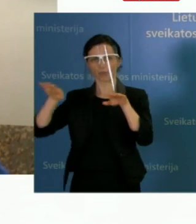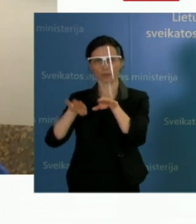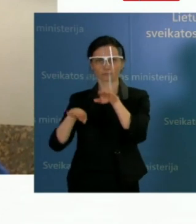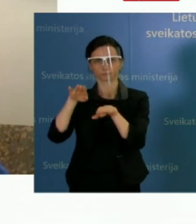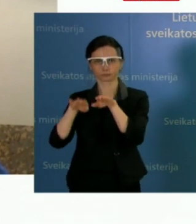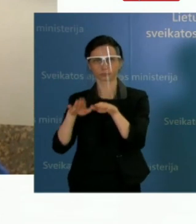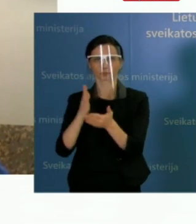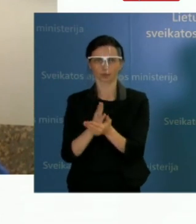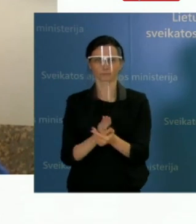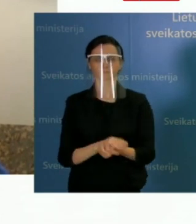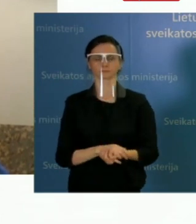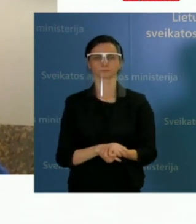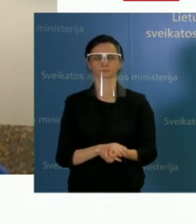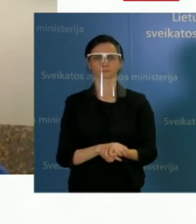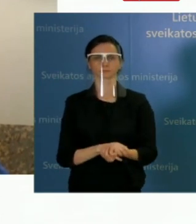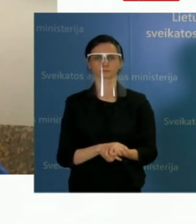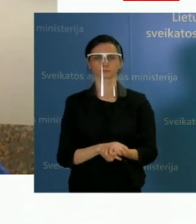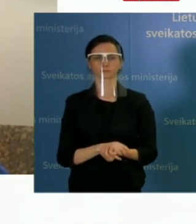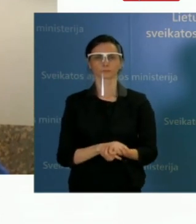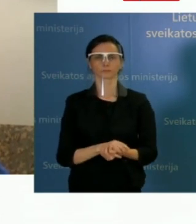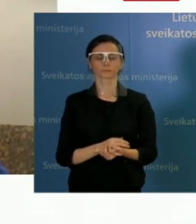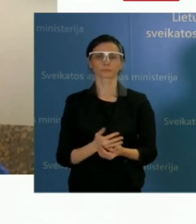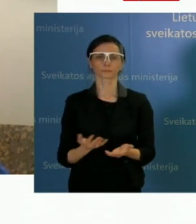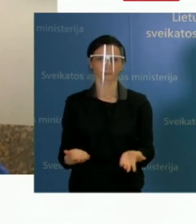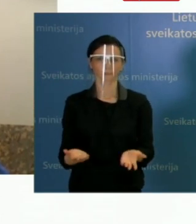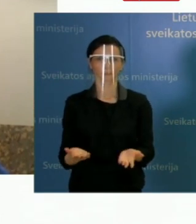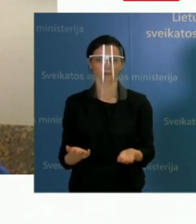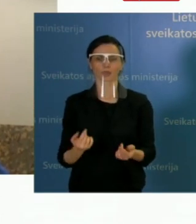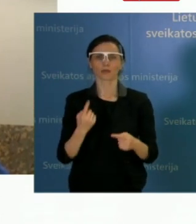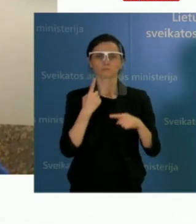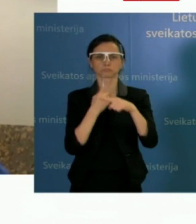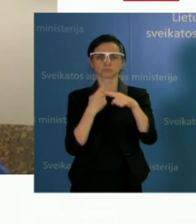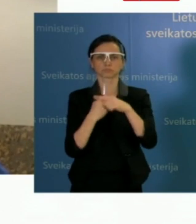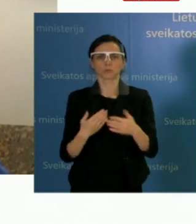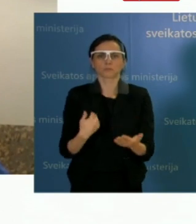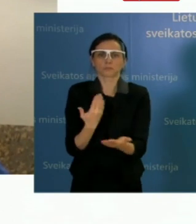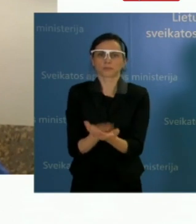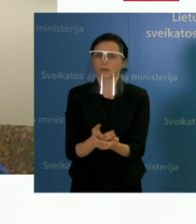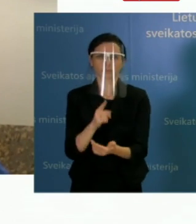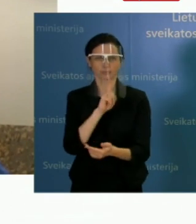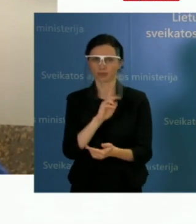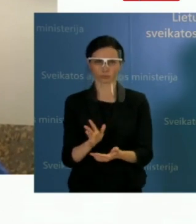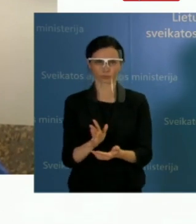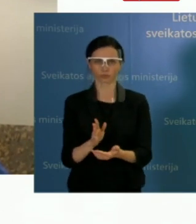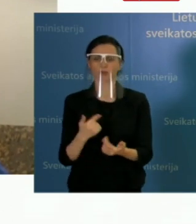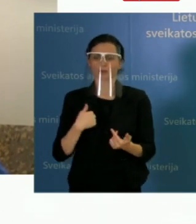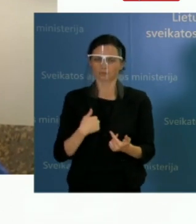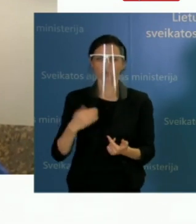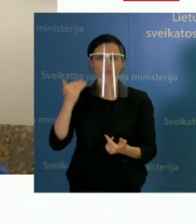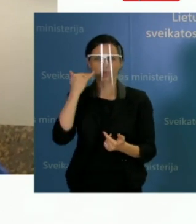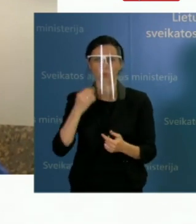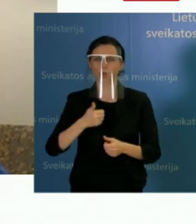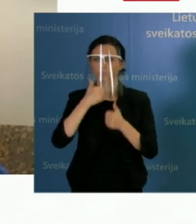žinoma, nebus mano labai toks pozityvus pristatymas, kad mums labai gerai sekasi, kad nėra